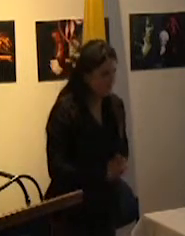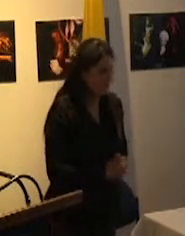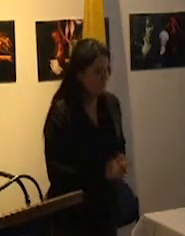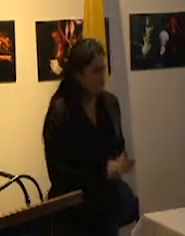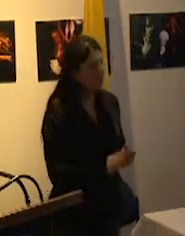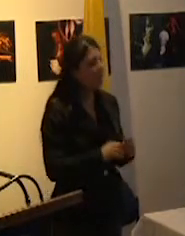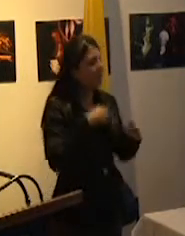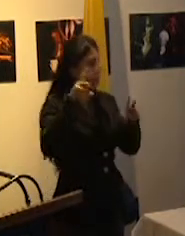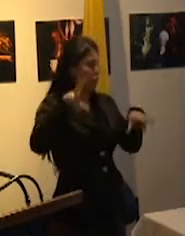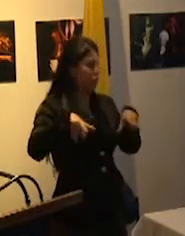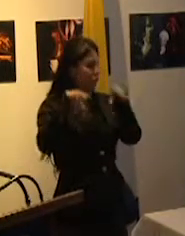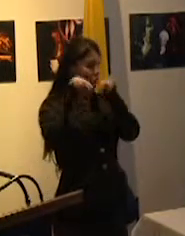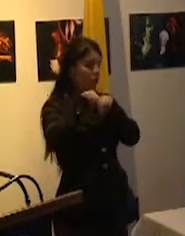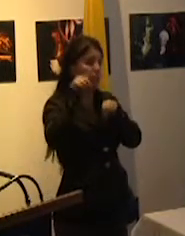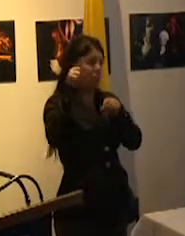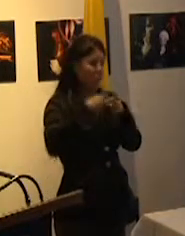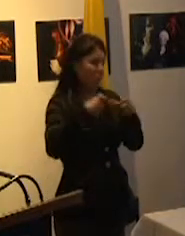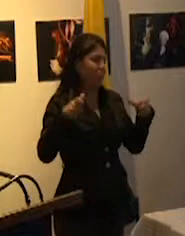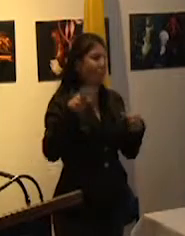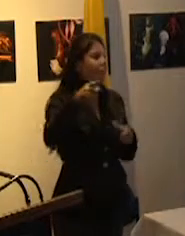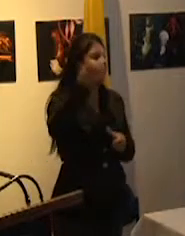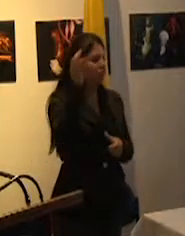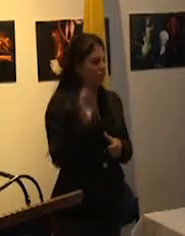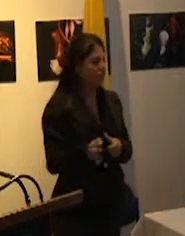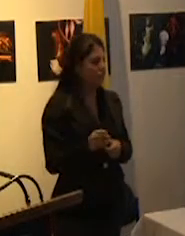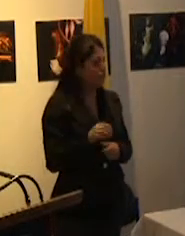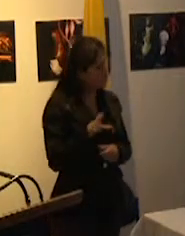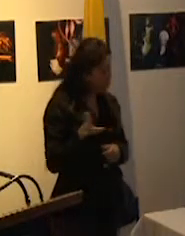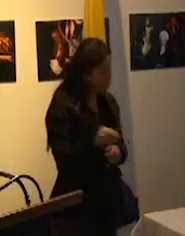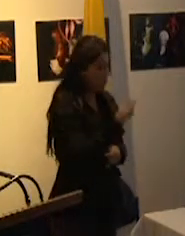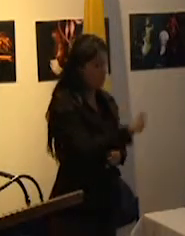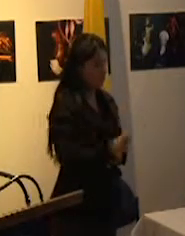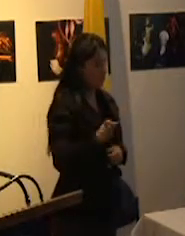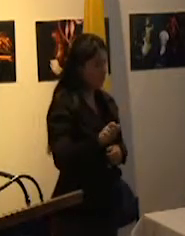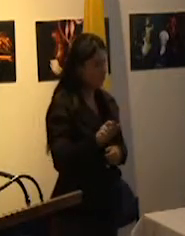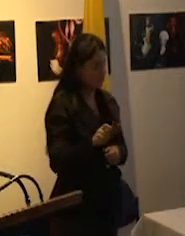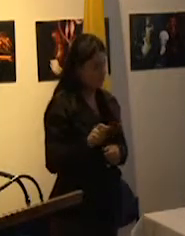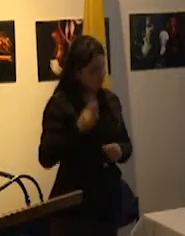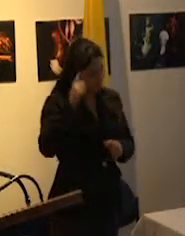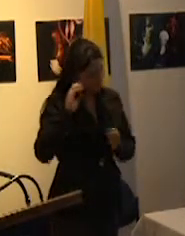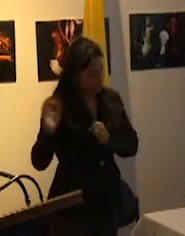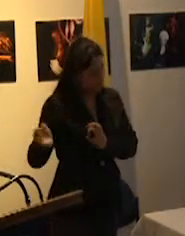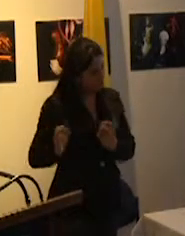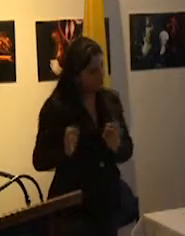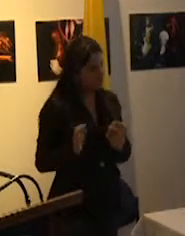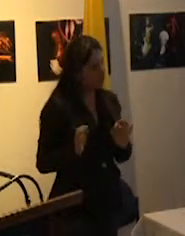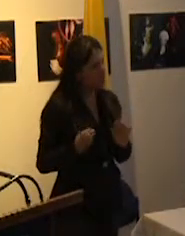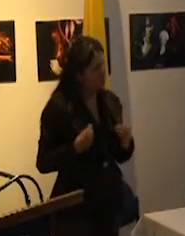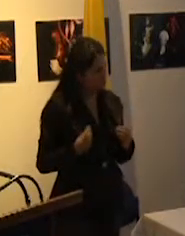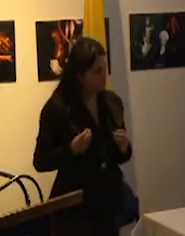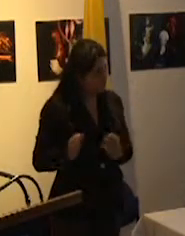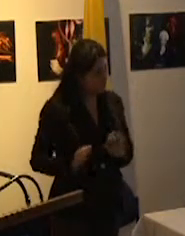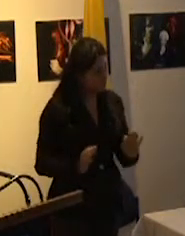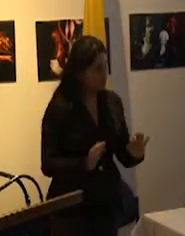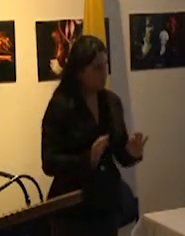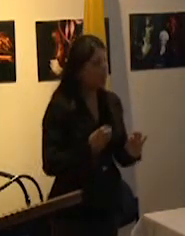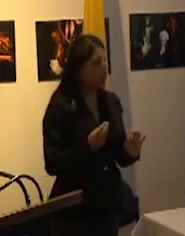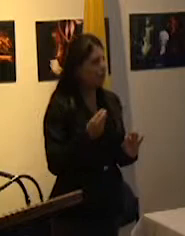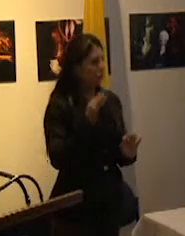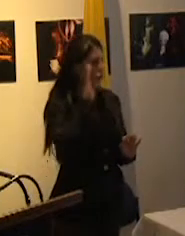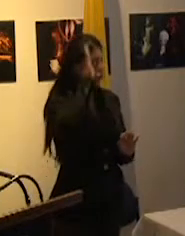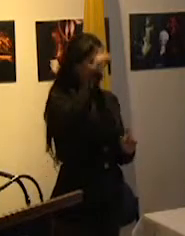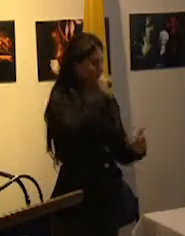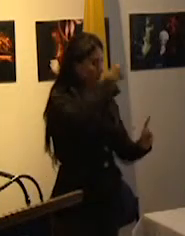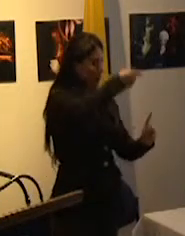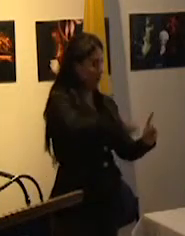vital en asegurarse de que todos los individuos se preparen para desempeñar las funciones sociales